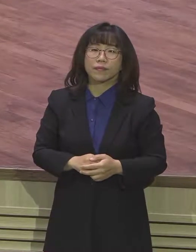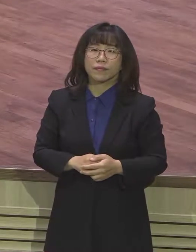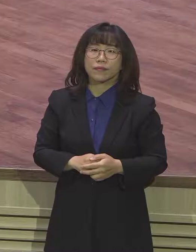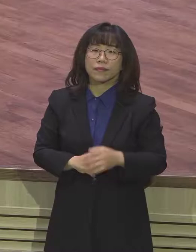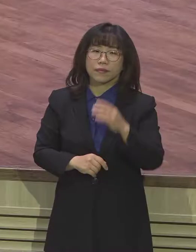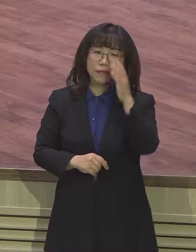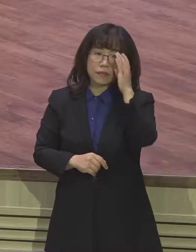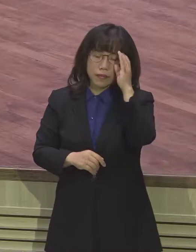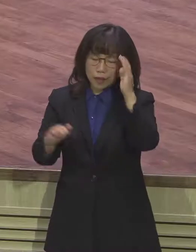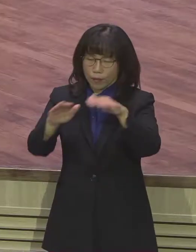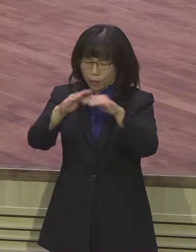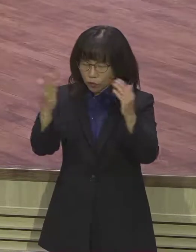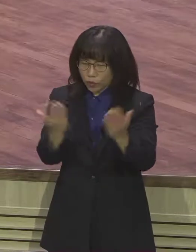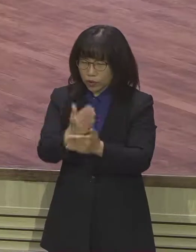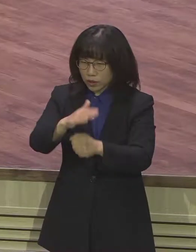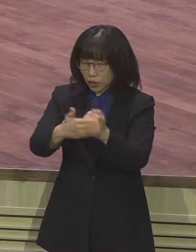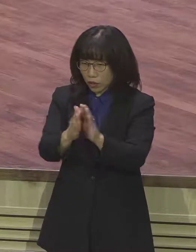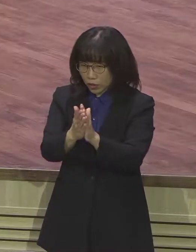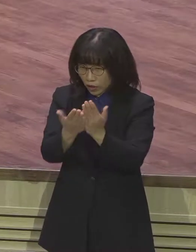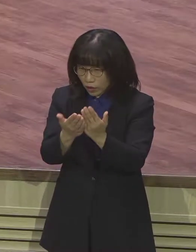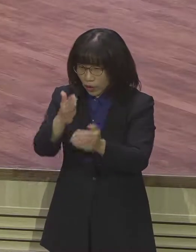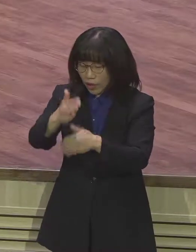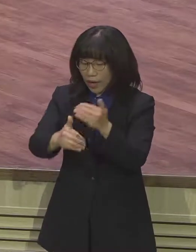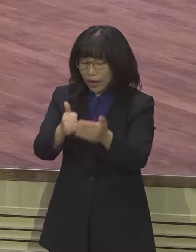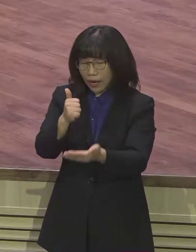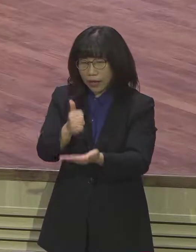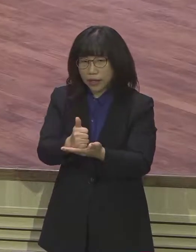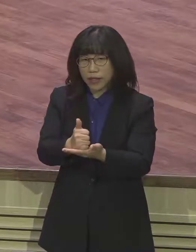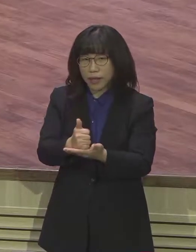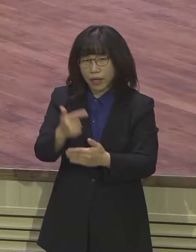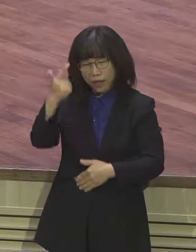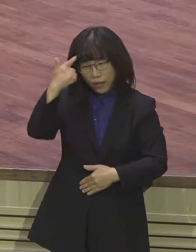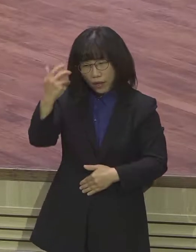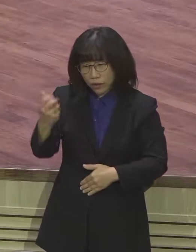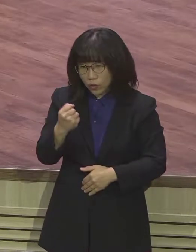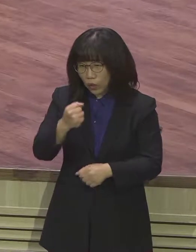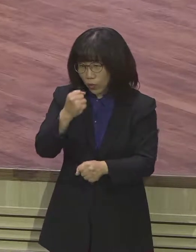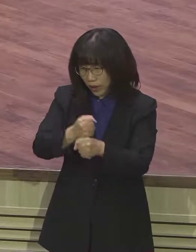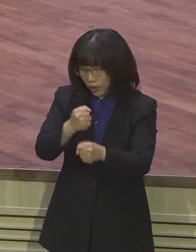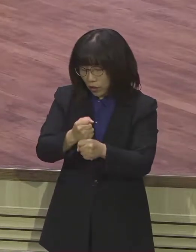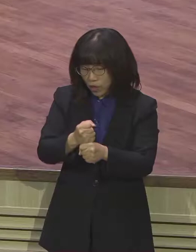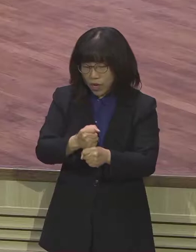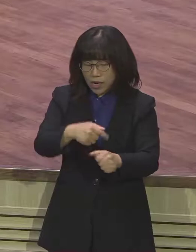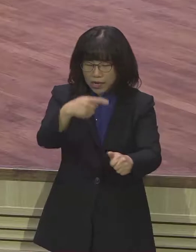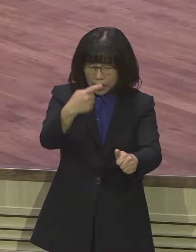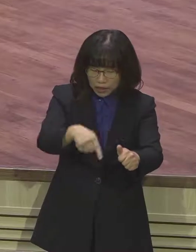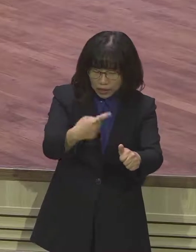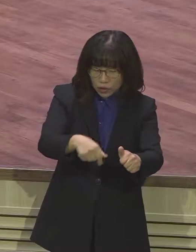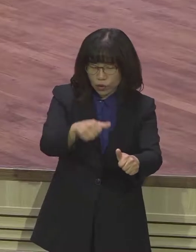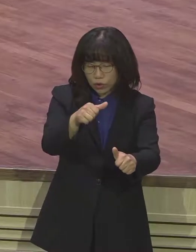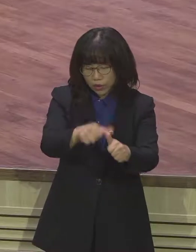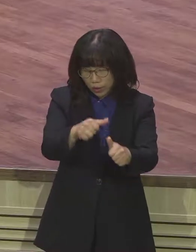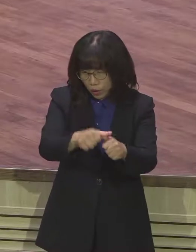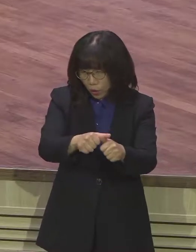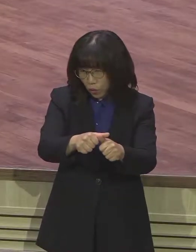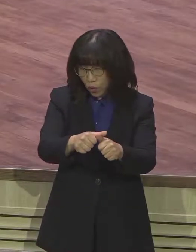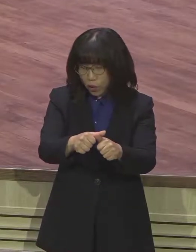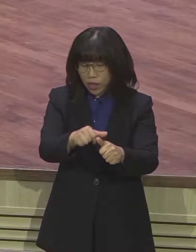책망과 바르게함과 의로 교육하기에 유익하니 이는 하나님의 사람으로 온전하게 하며 모든 선한 일을 행할